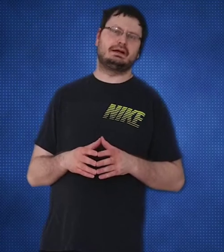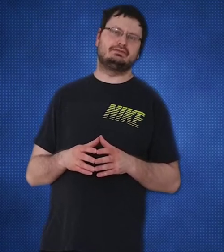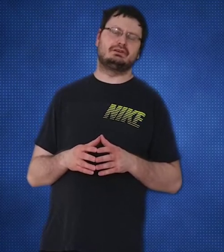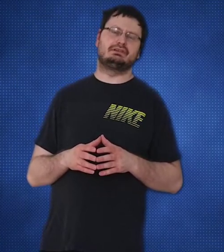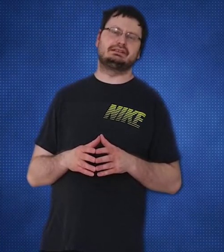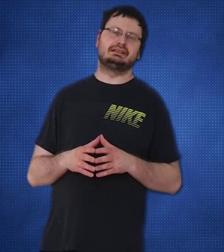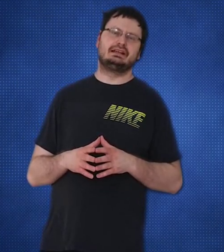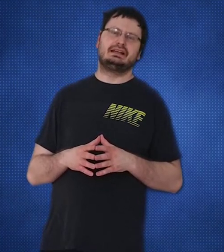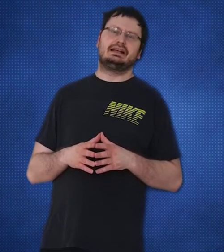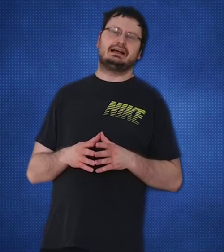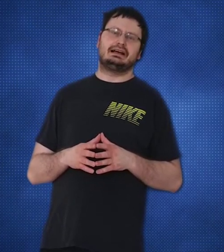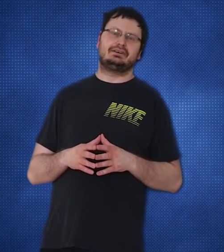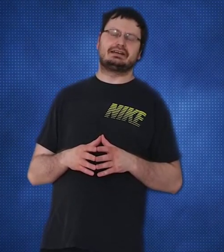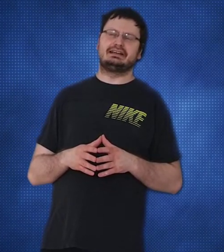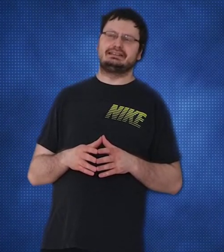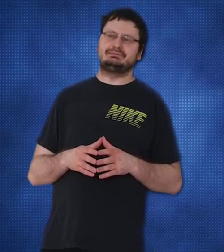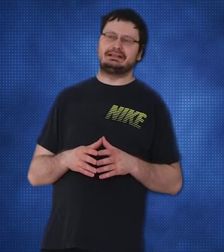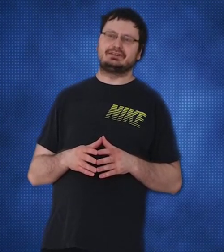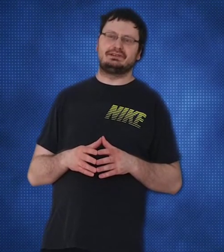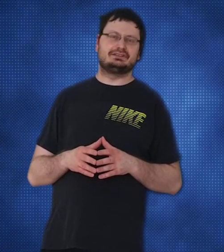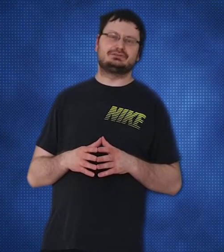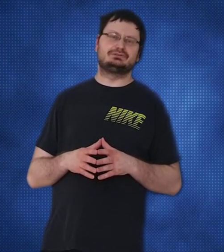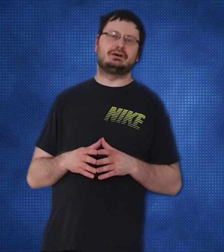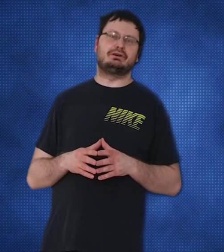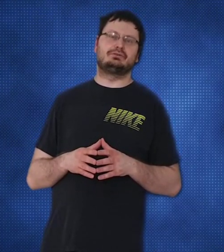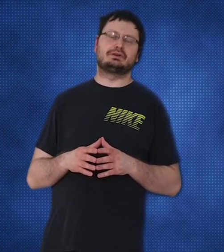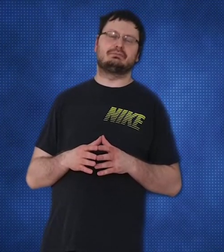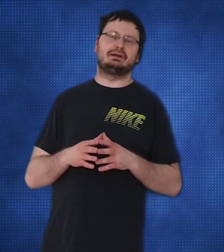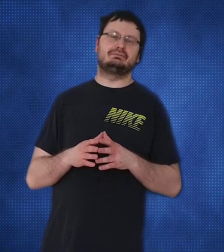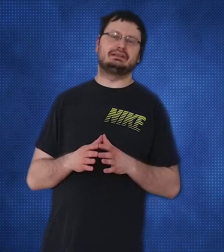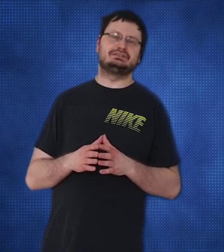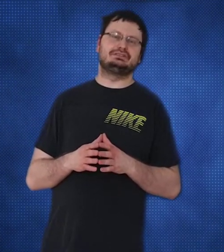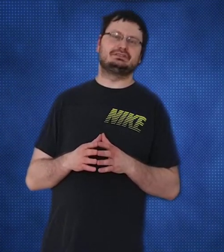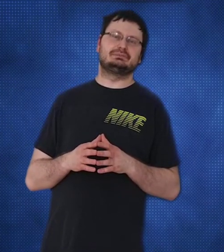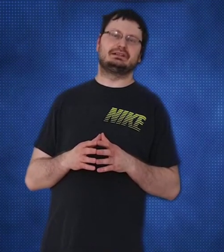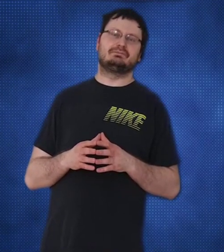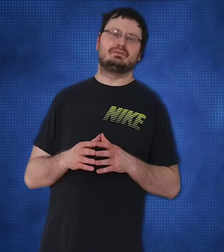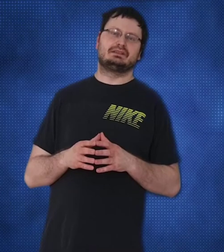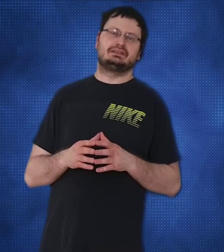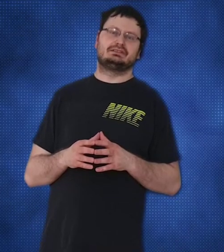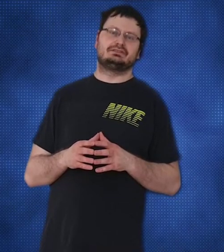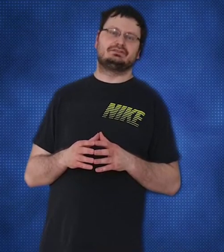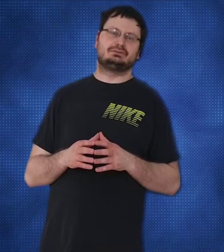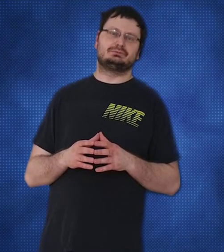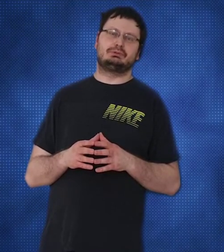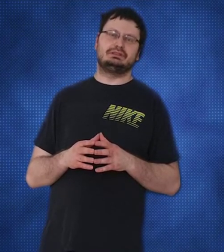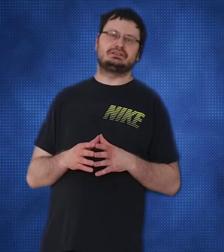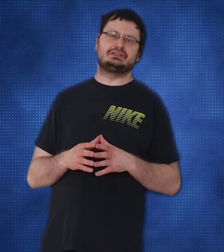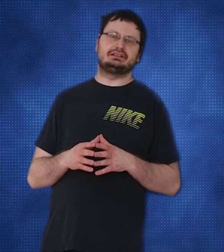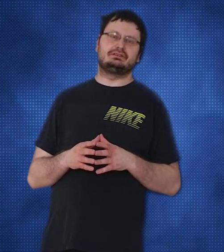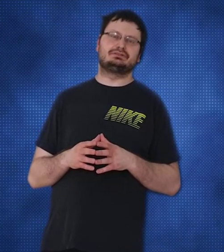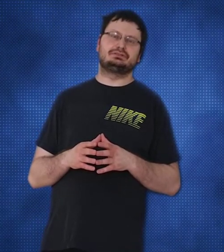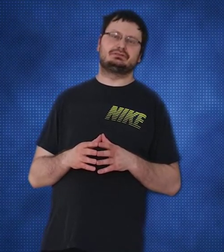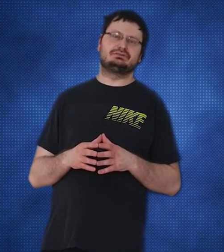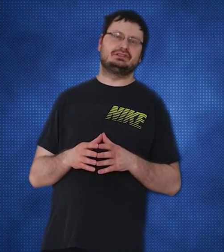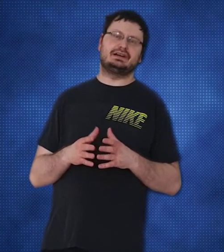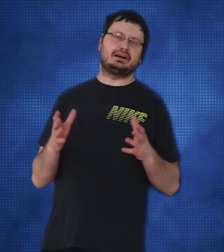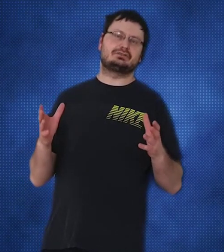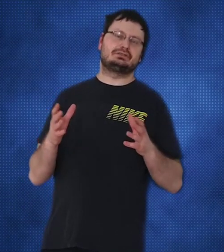einfach, weil, okay, an dem Tag war ich so sauer auf Körbämmen, dass ich es immer so politisch hinauszüge und sich die Arschlöcher